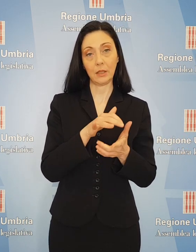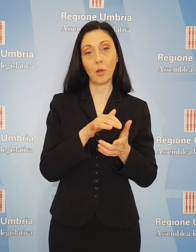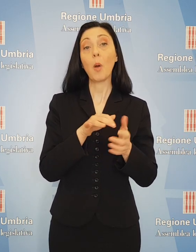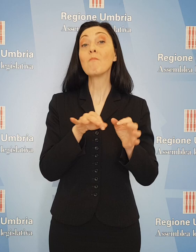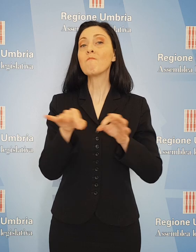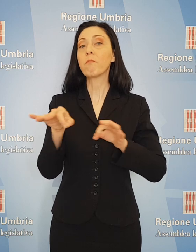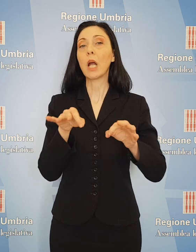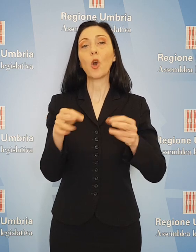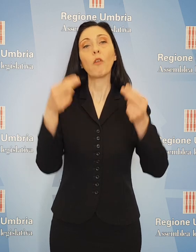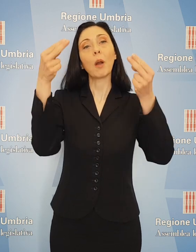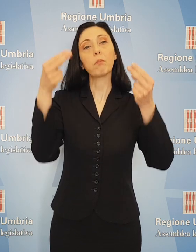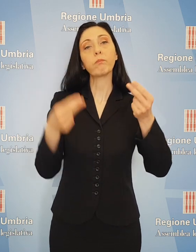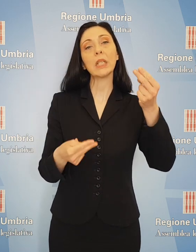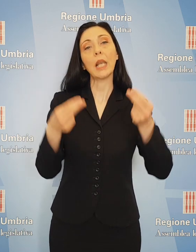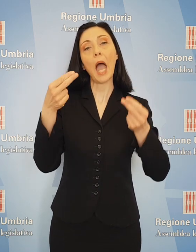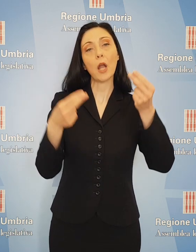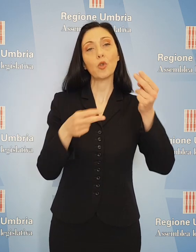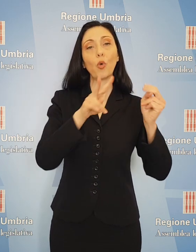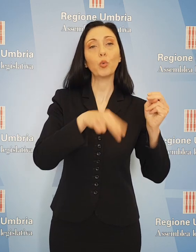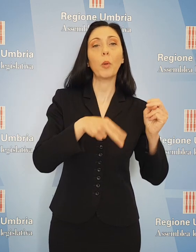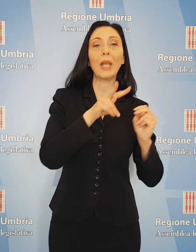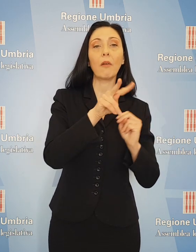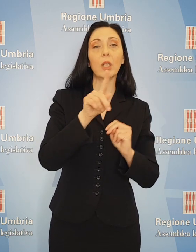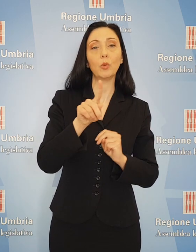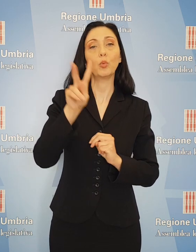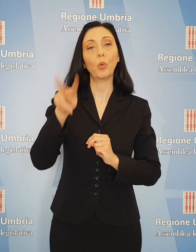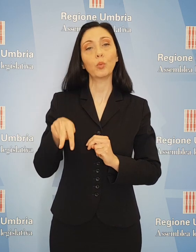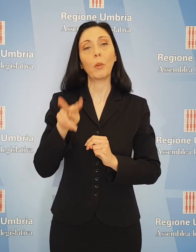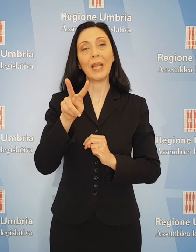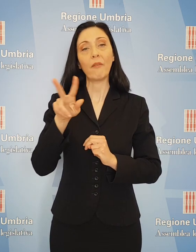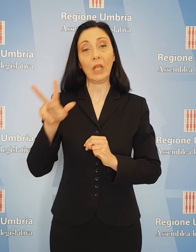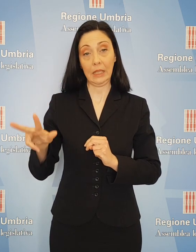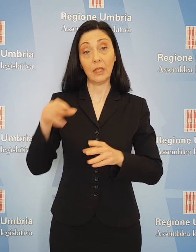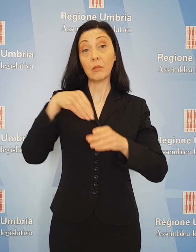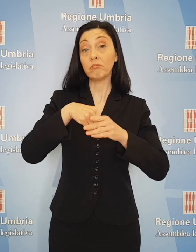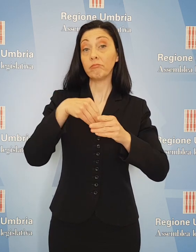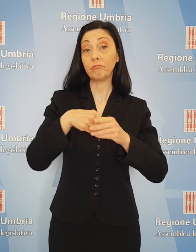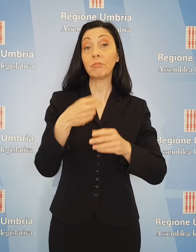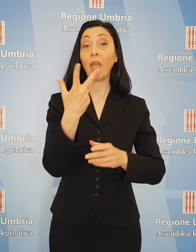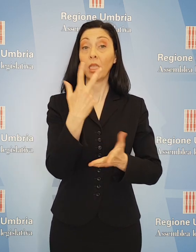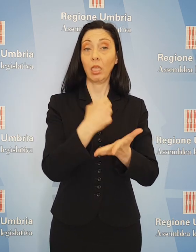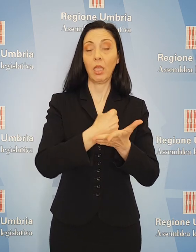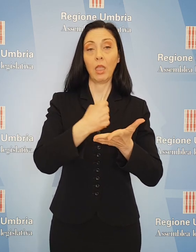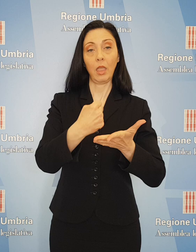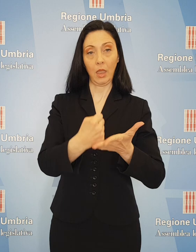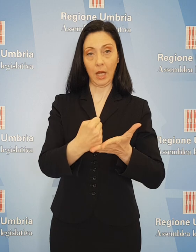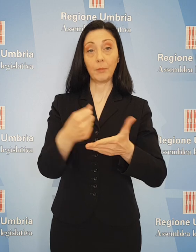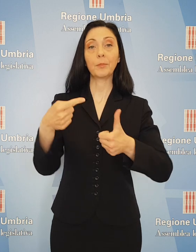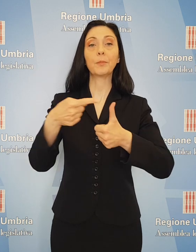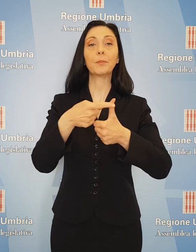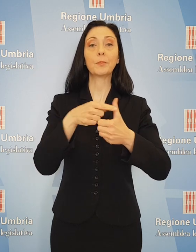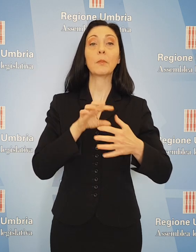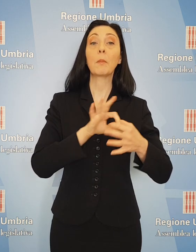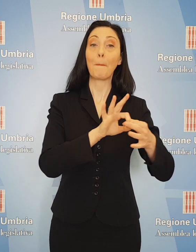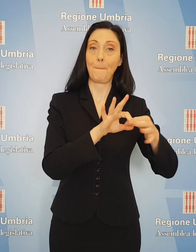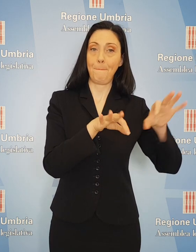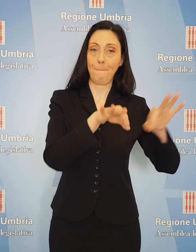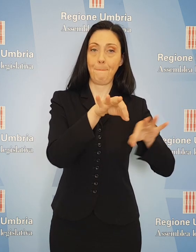di bilancio 2021-2023 che si compone di tre atti, il collegato alla manovra, la legge di